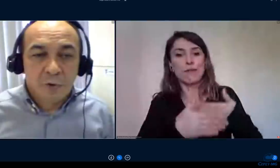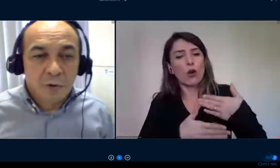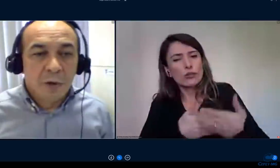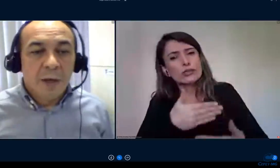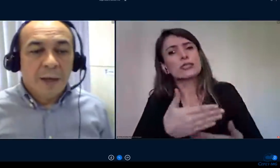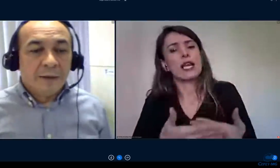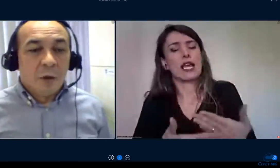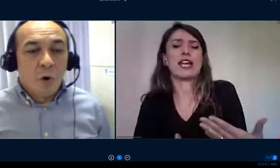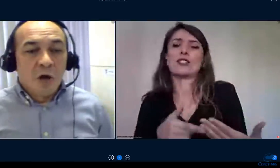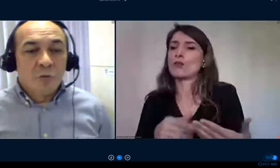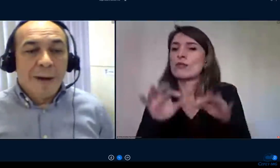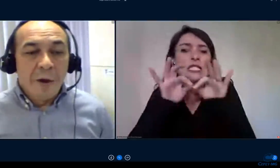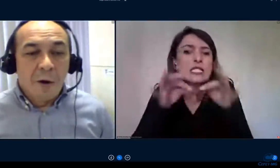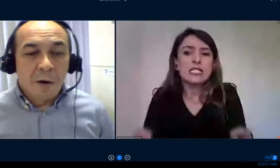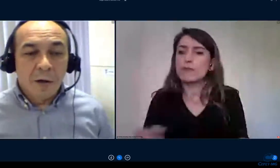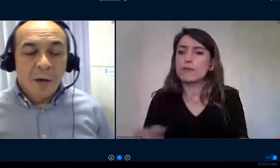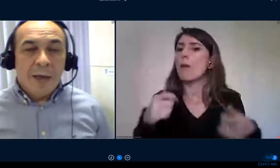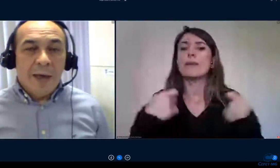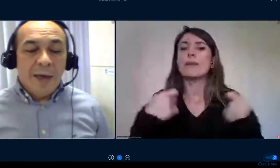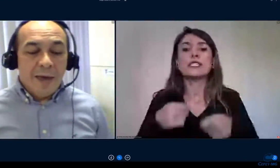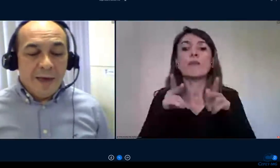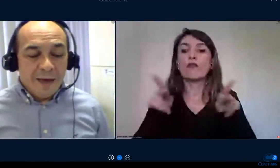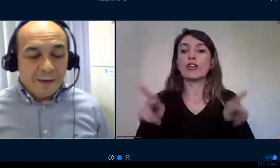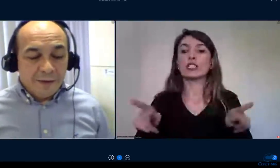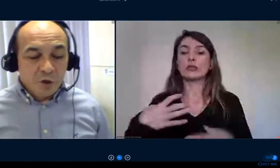professor então o nosso maior